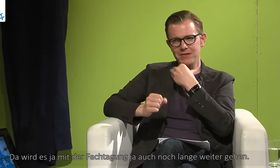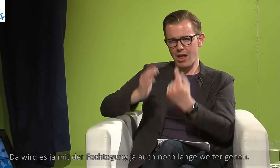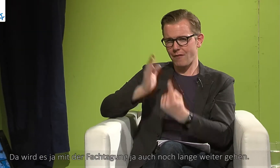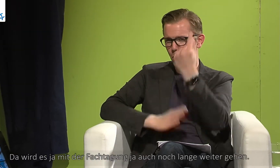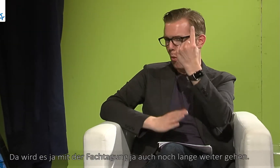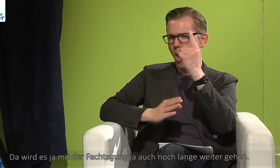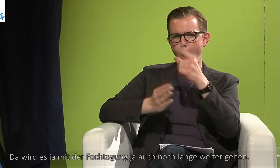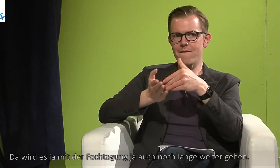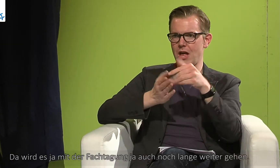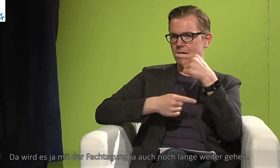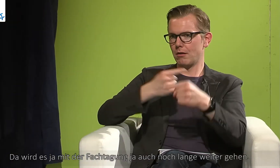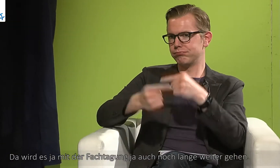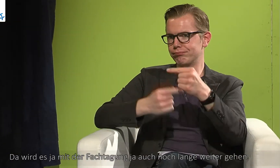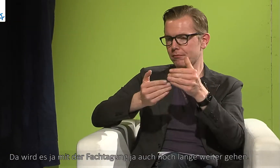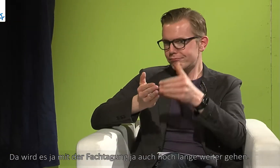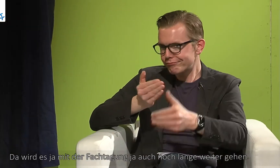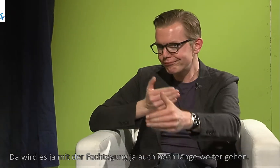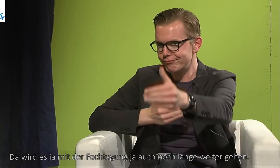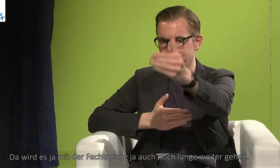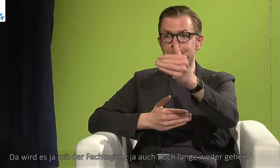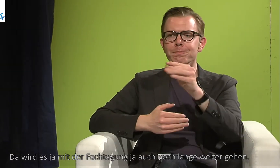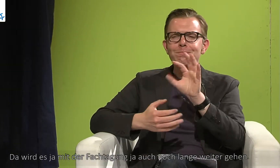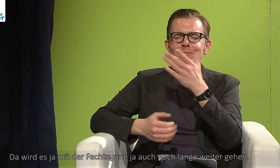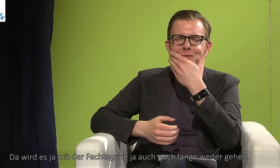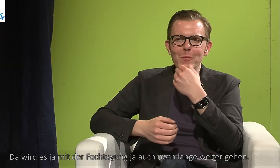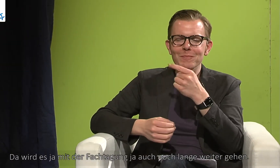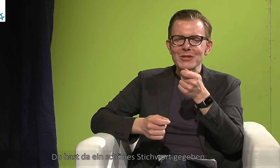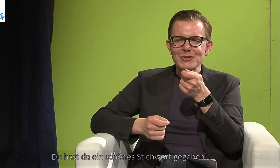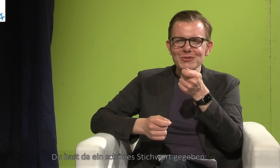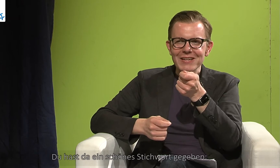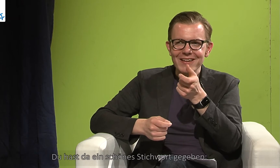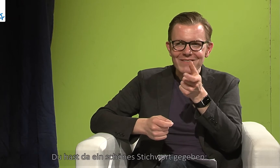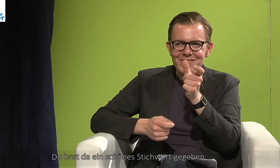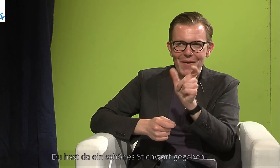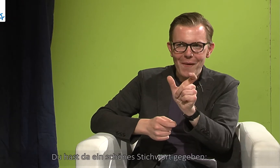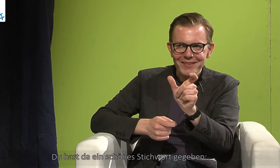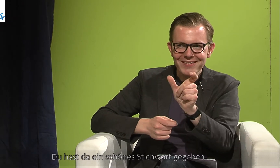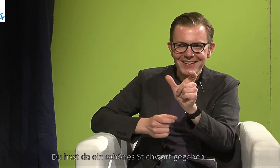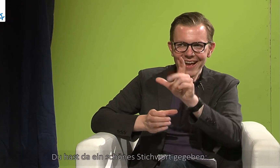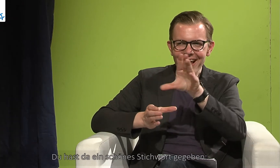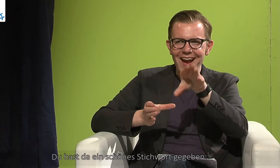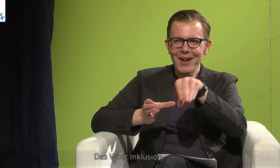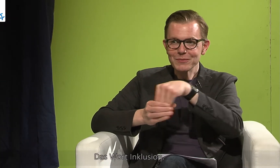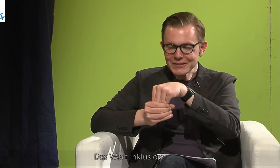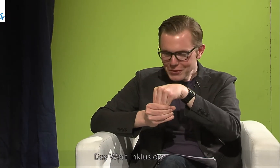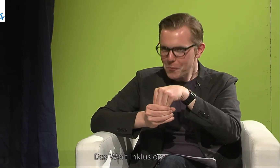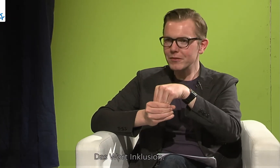da wird es ja mit der Fachtagung auch noch lange weitergehen. Du hast ein schönes Stichwort gegeben, das Wort